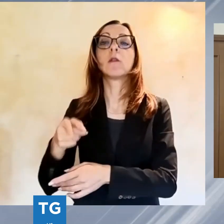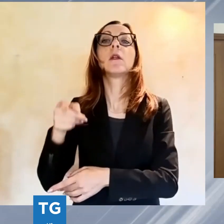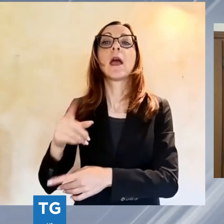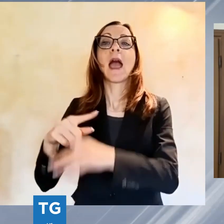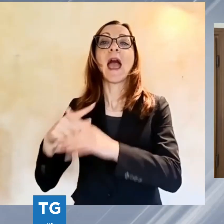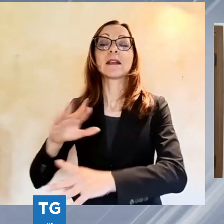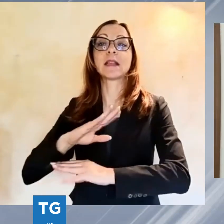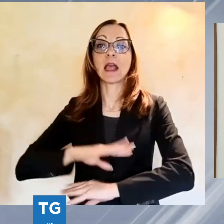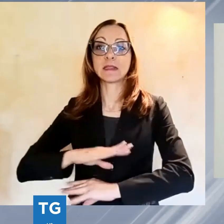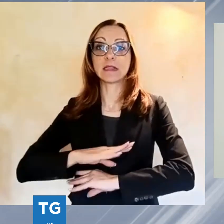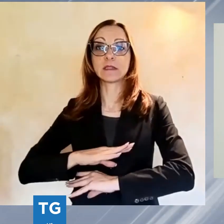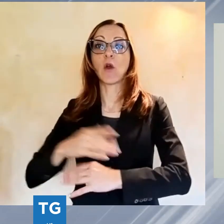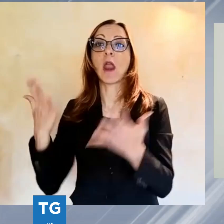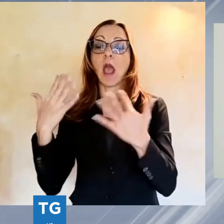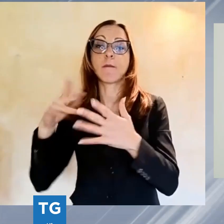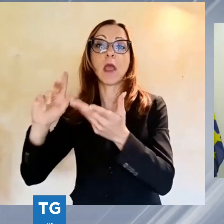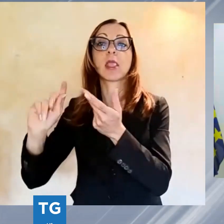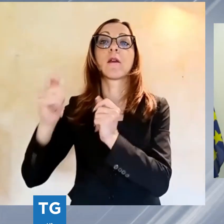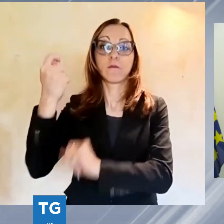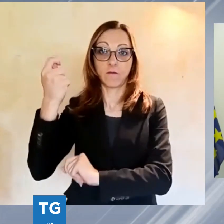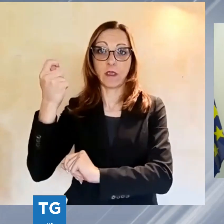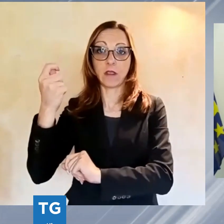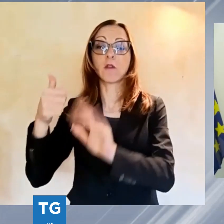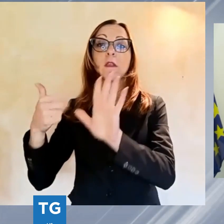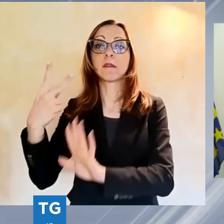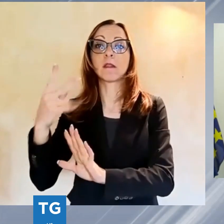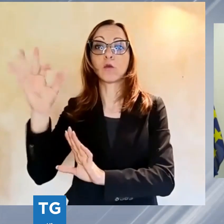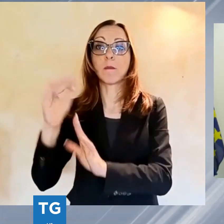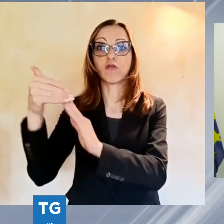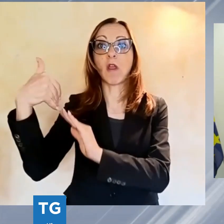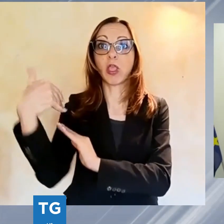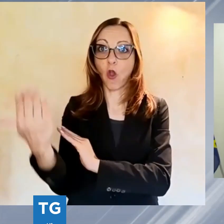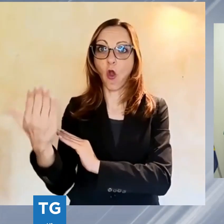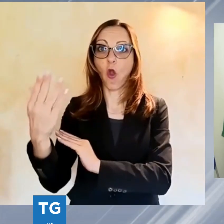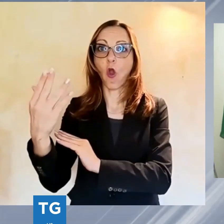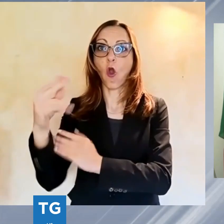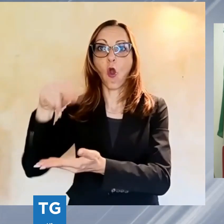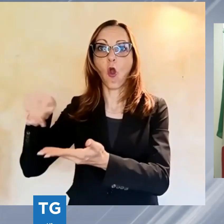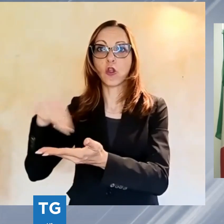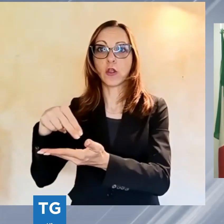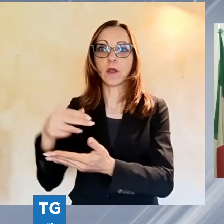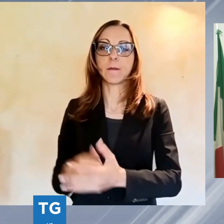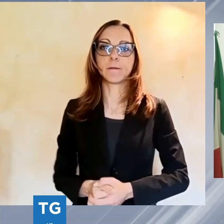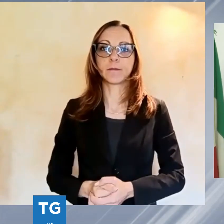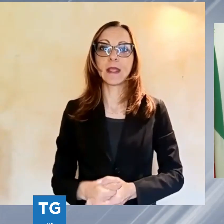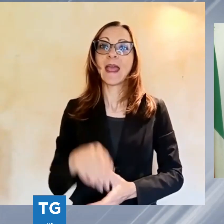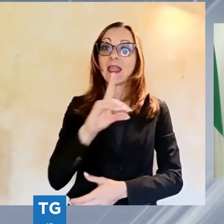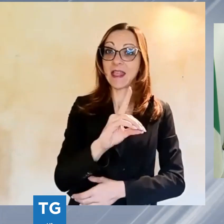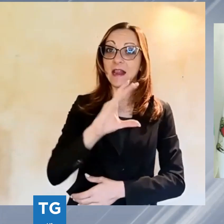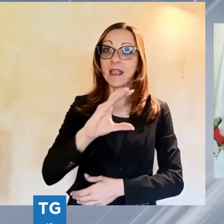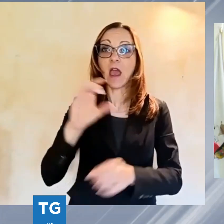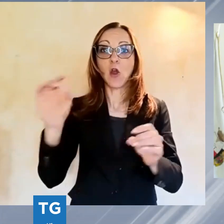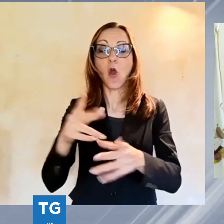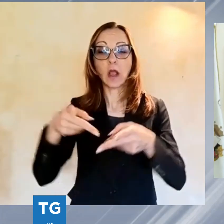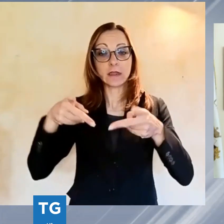superato il 62% dei consensi. Per Del Chiaro è stata anche l'occasione per sedersi per la prima volta su una poltrona, quella del